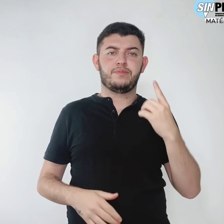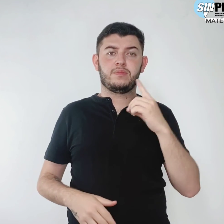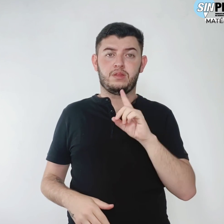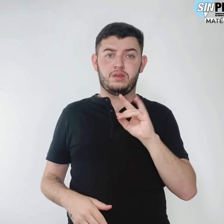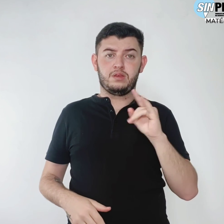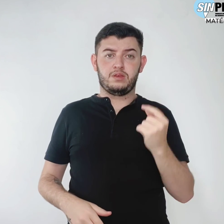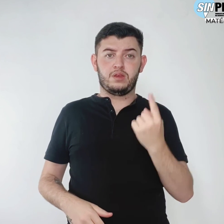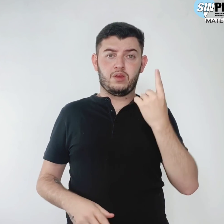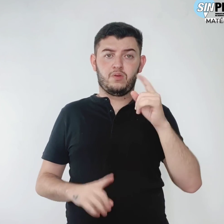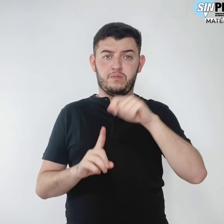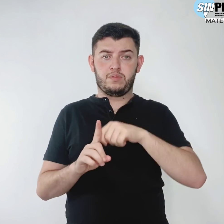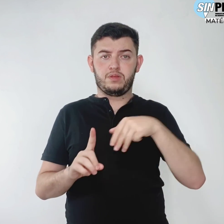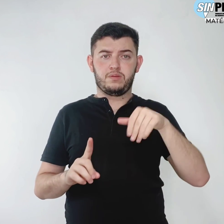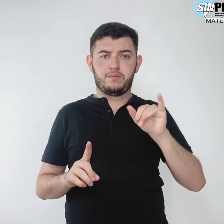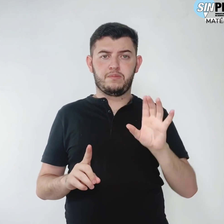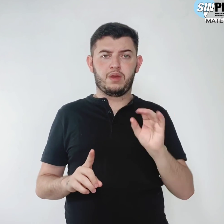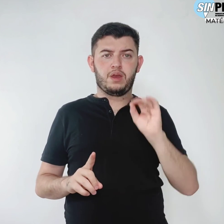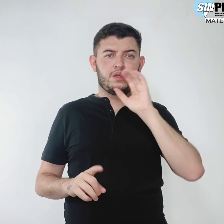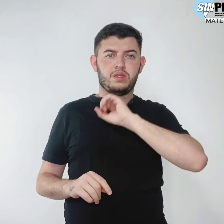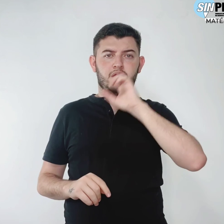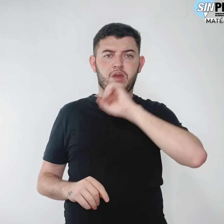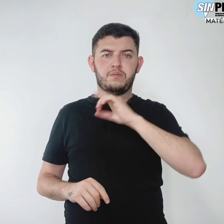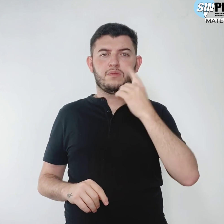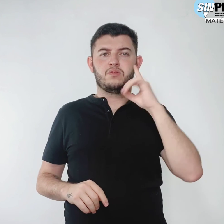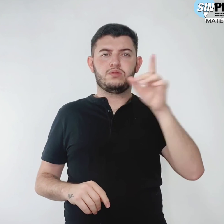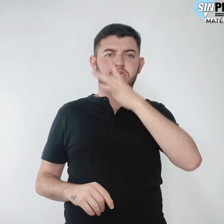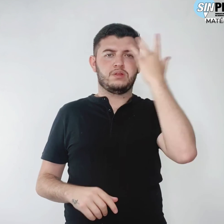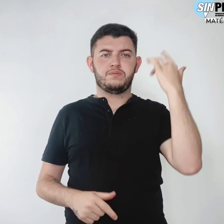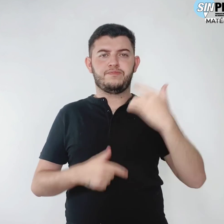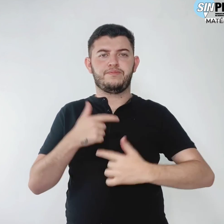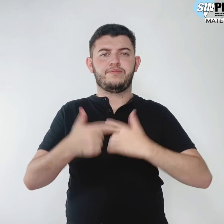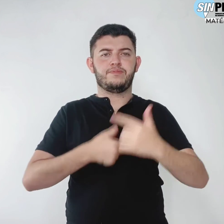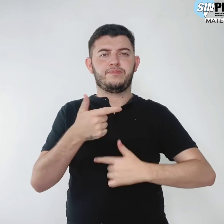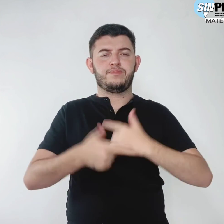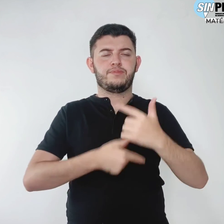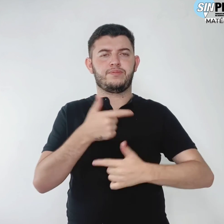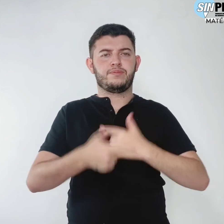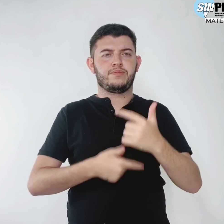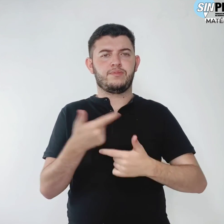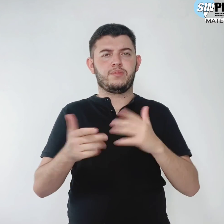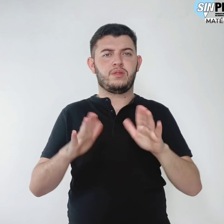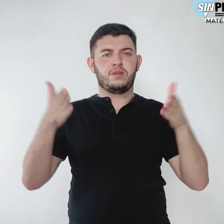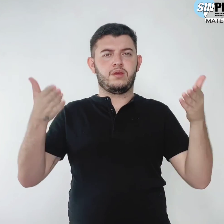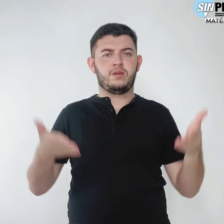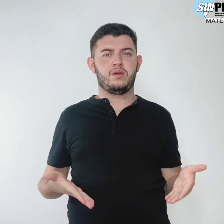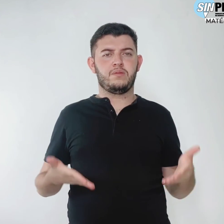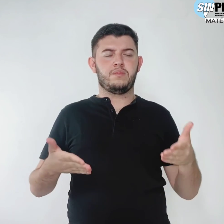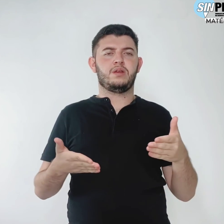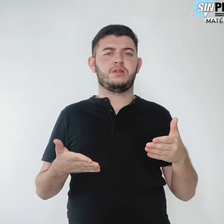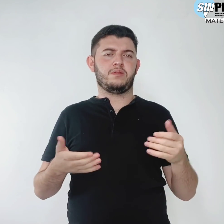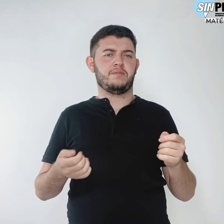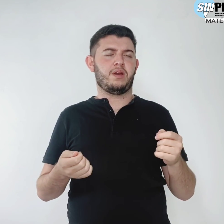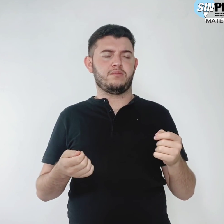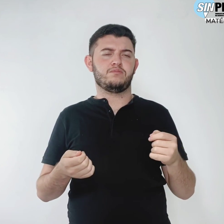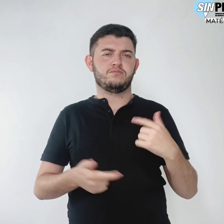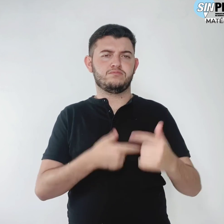1º de maio, sábado, dia do trabalhador e da trabalhadora. Participar das atividades